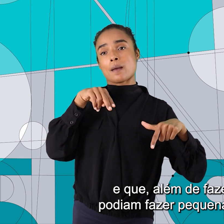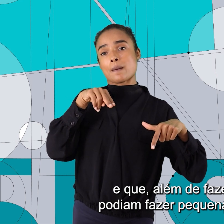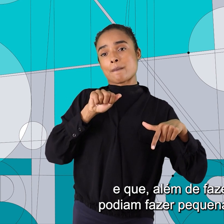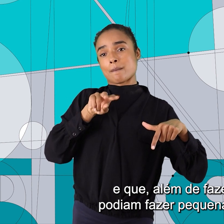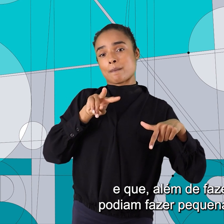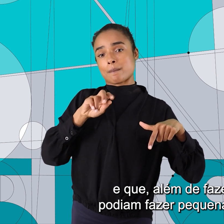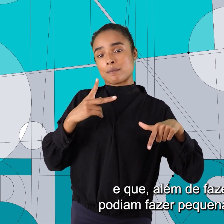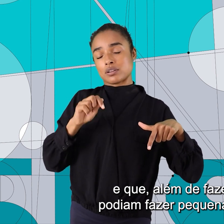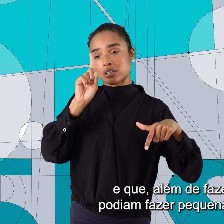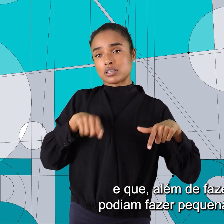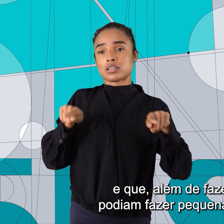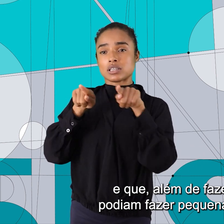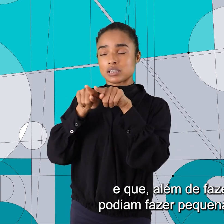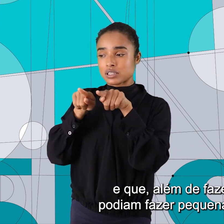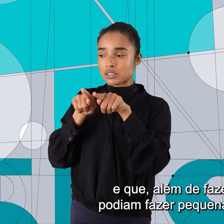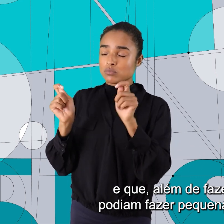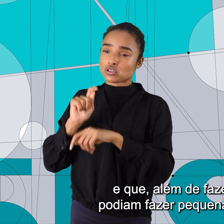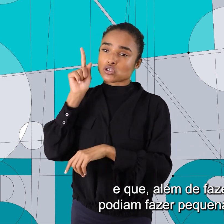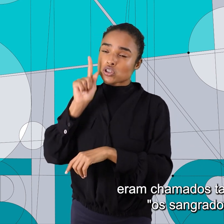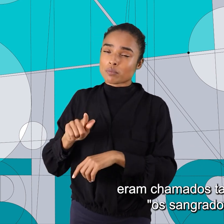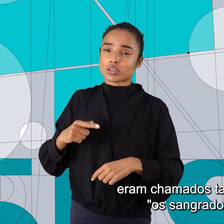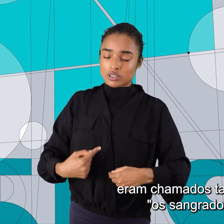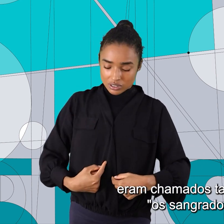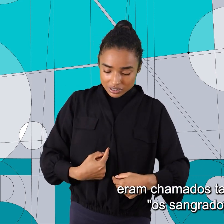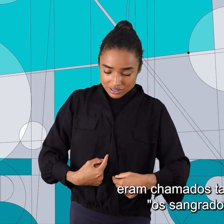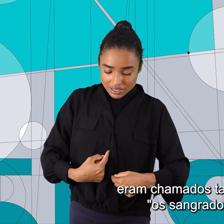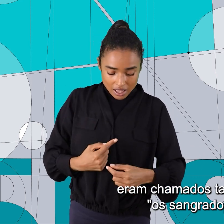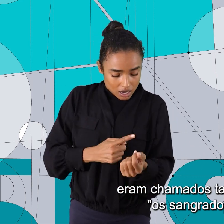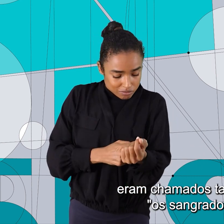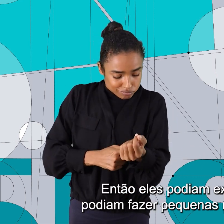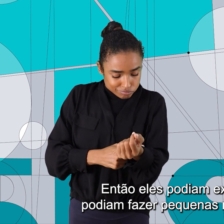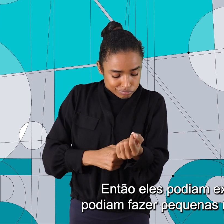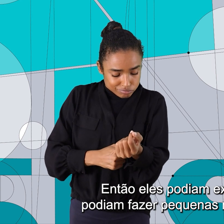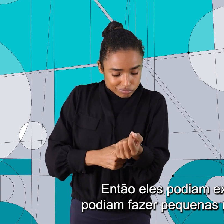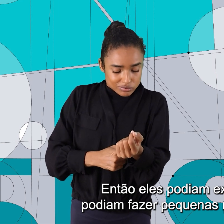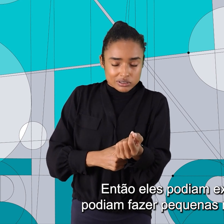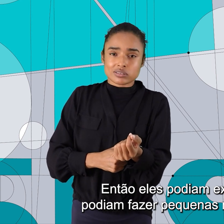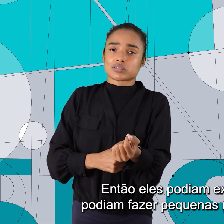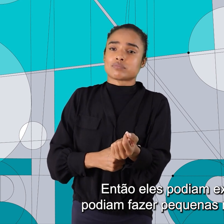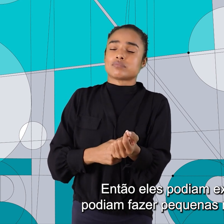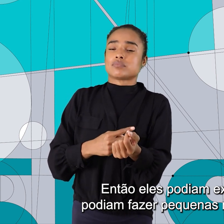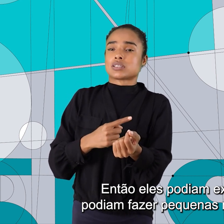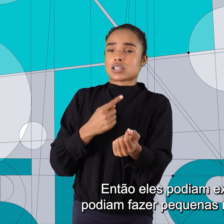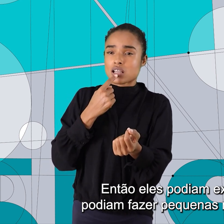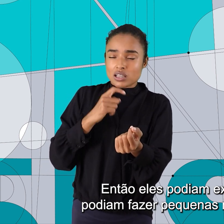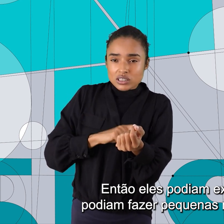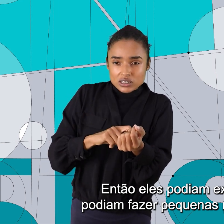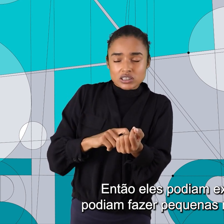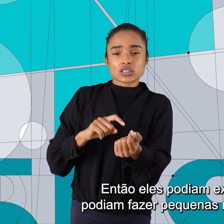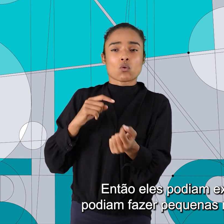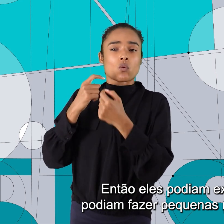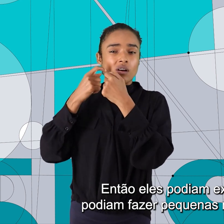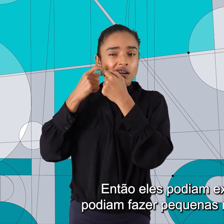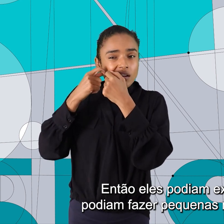a barba, podiam fazer pequenas incursões. Eram chamados também os sangradores. Então, eles podiam extrair dentes, podiam fazer